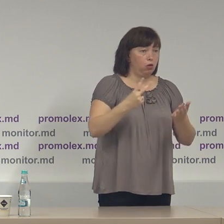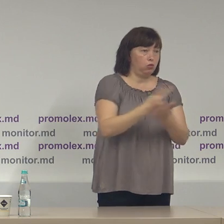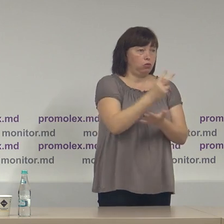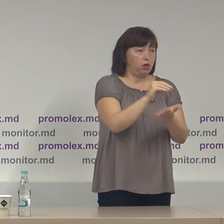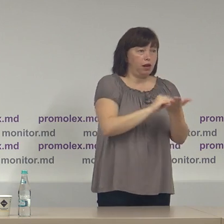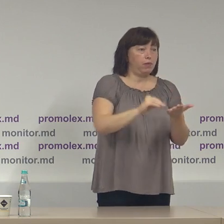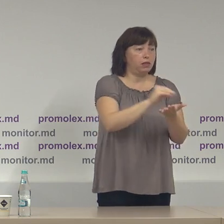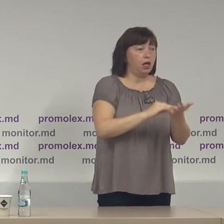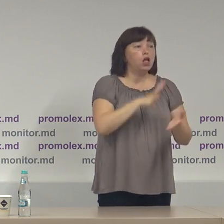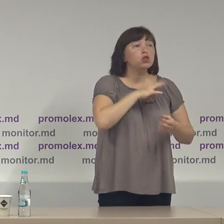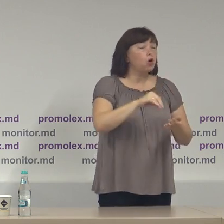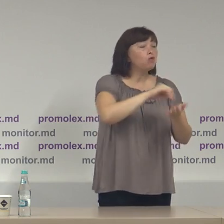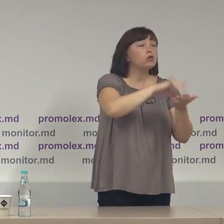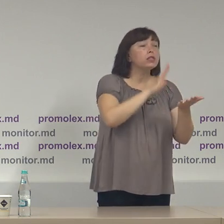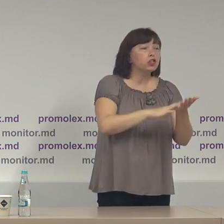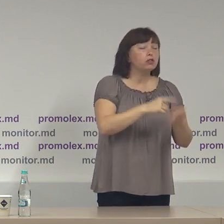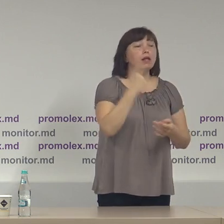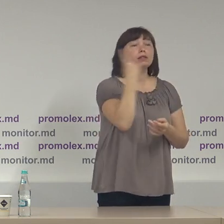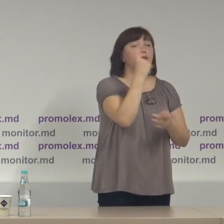nu au fost înregistrați din prima